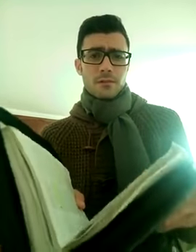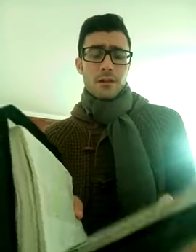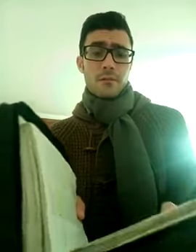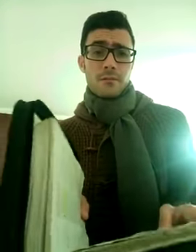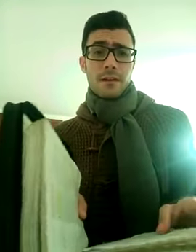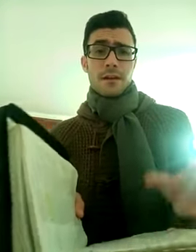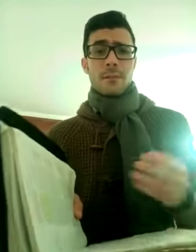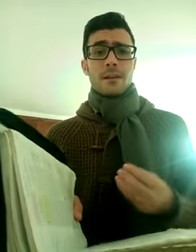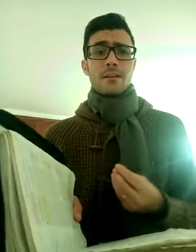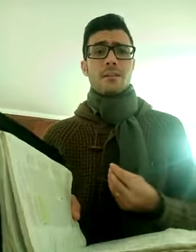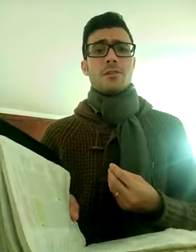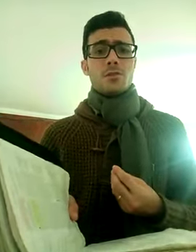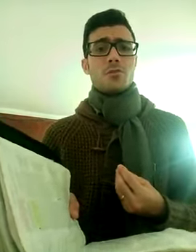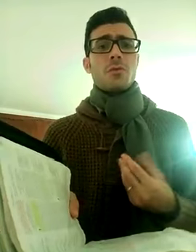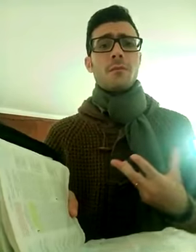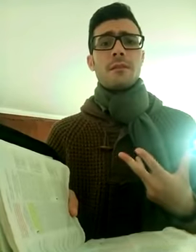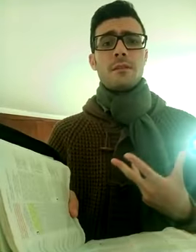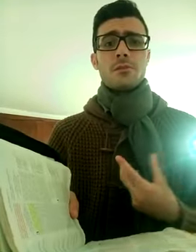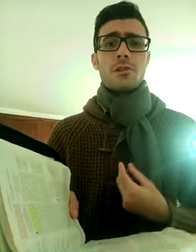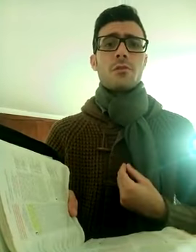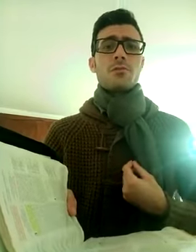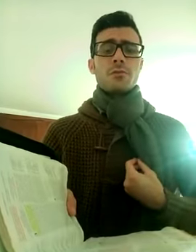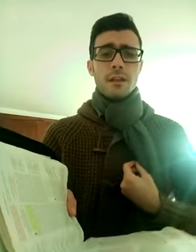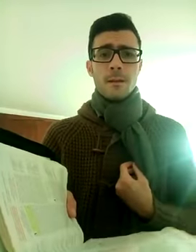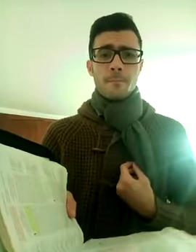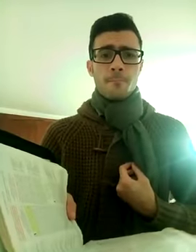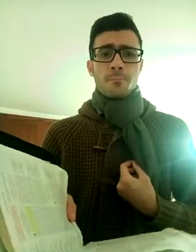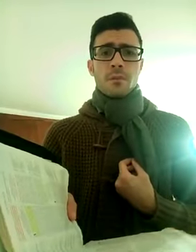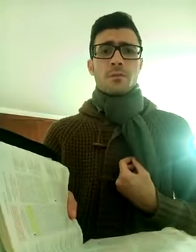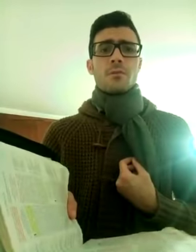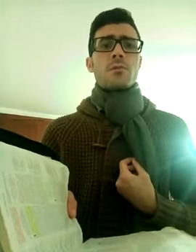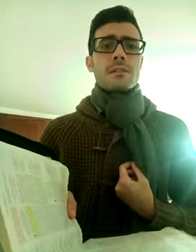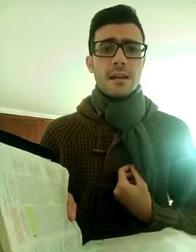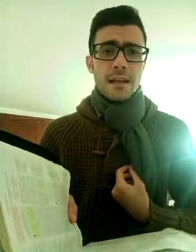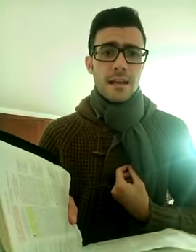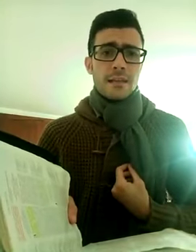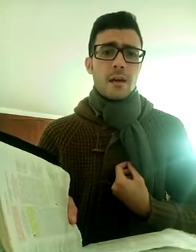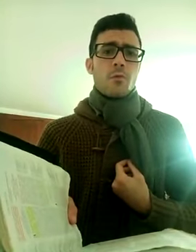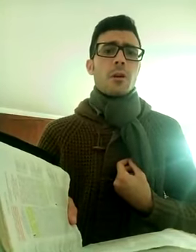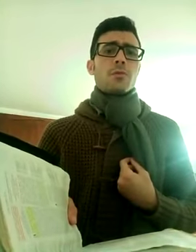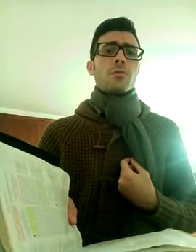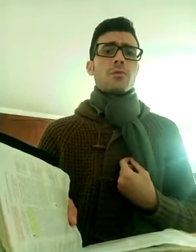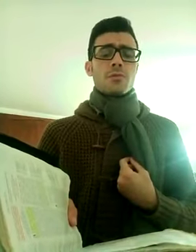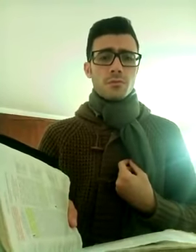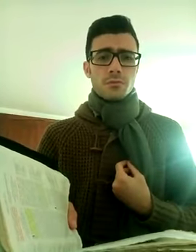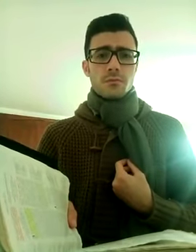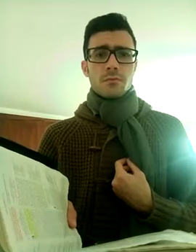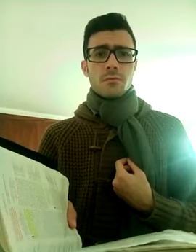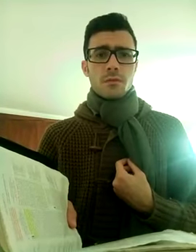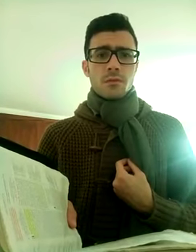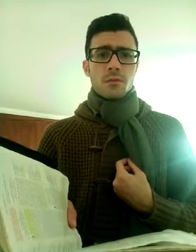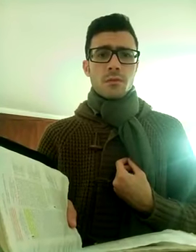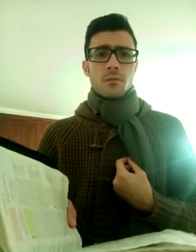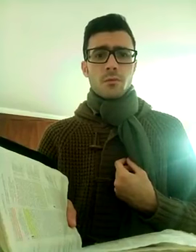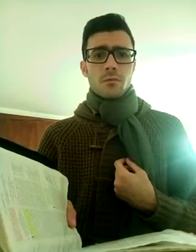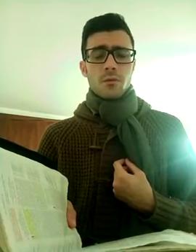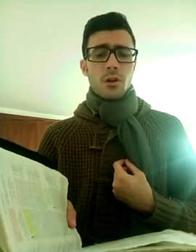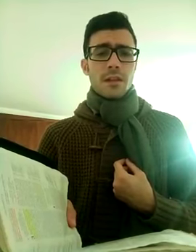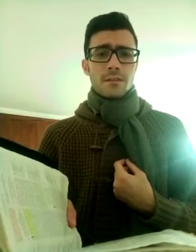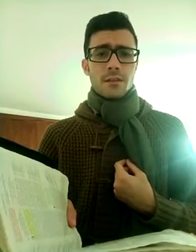fatta da Raffaele, ma che dici, io sono convertito, secondo te non sarei innamorato di Gesù, gloria a